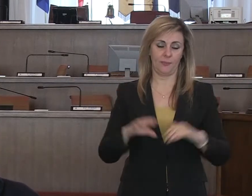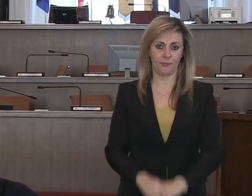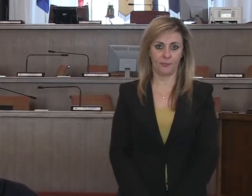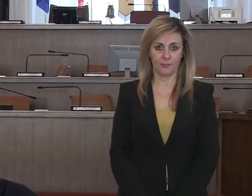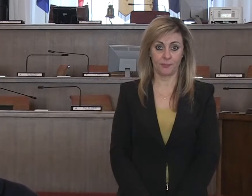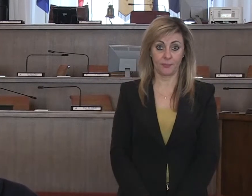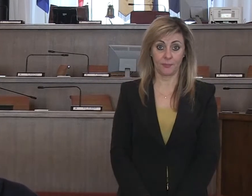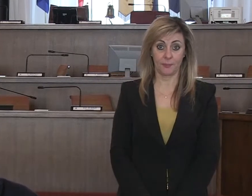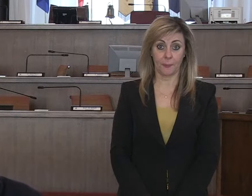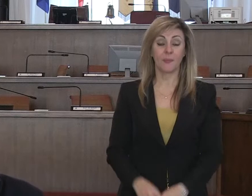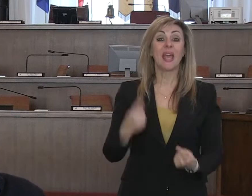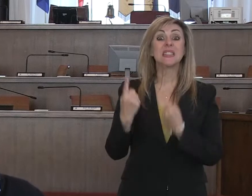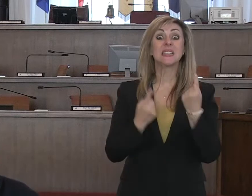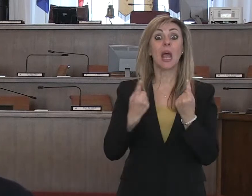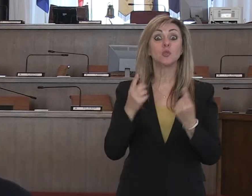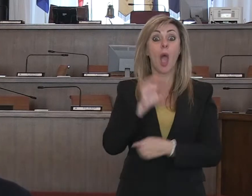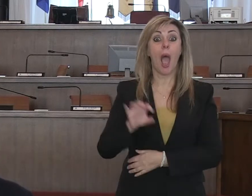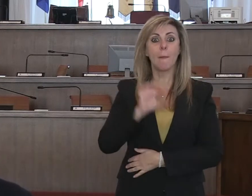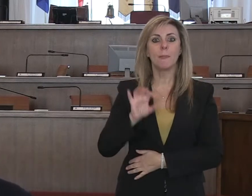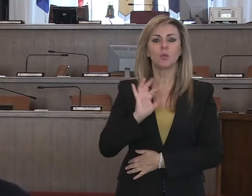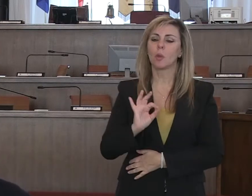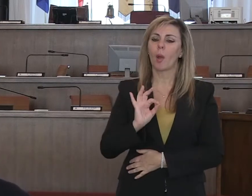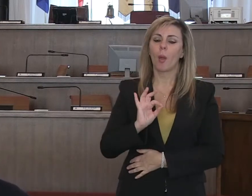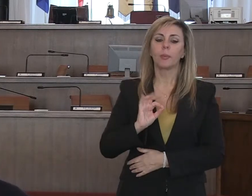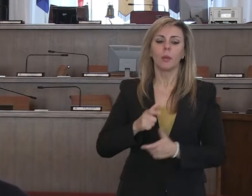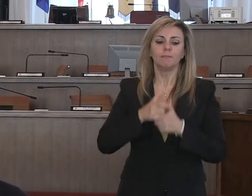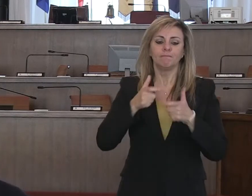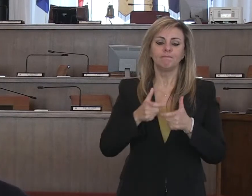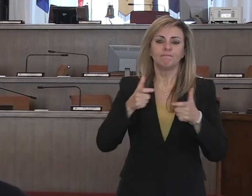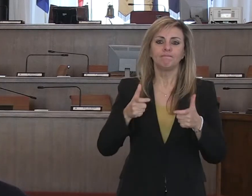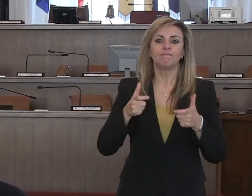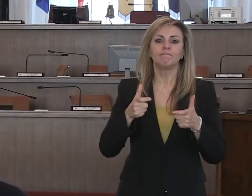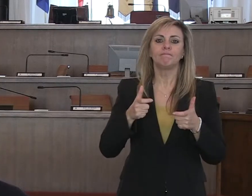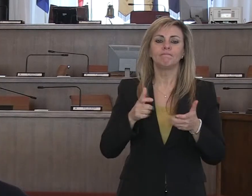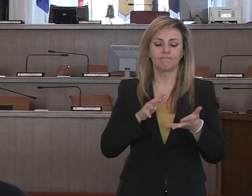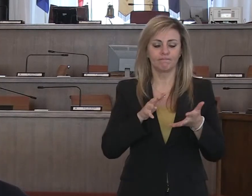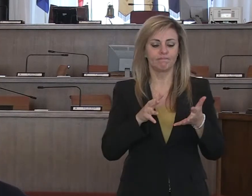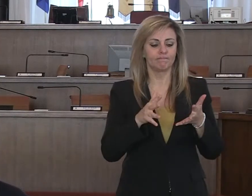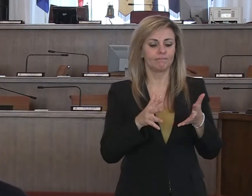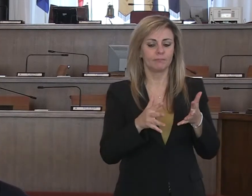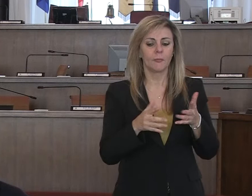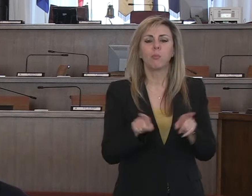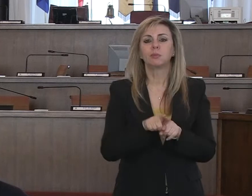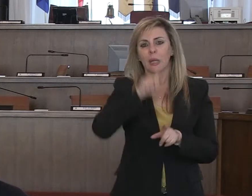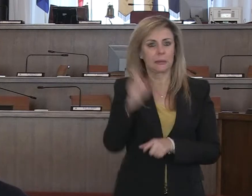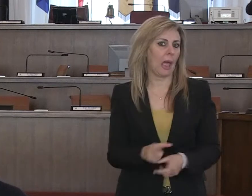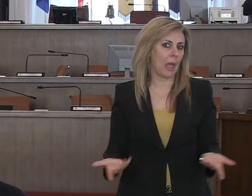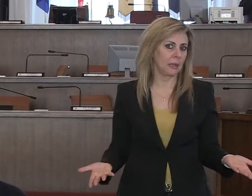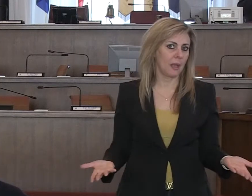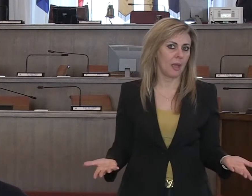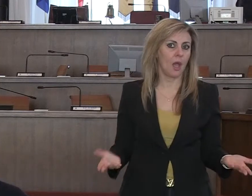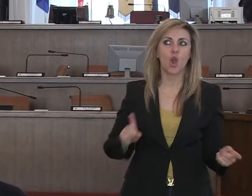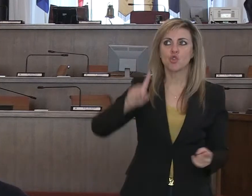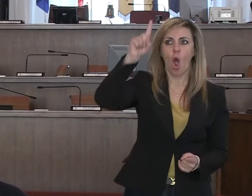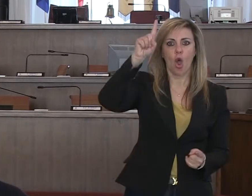La situazione in Abruzzo in questo momento è in evoluzione rapida, così come è avvenuto nel resto del Paese. Quindi dal